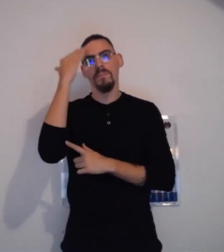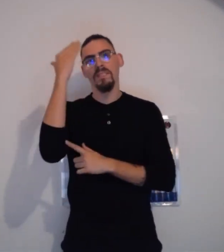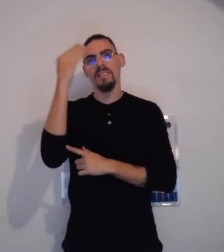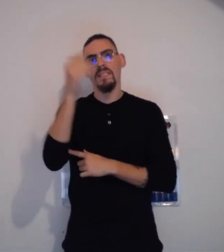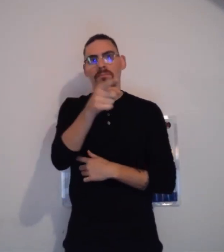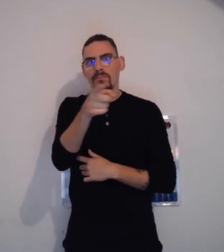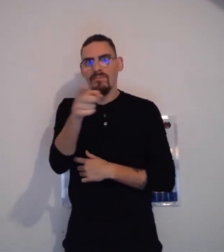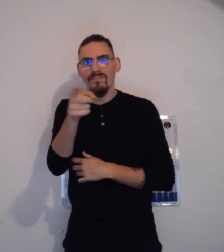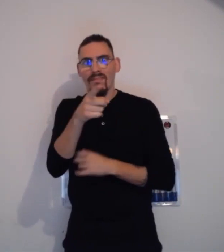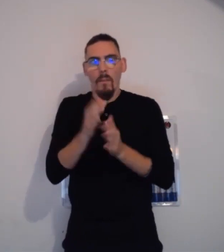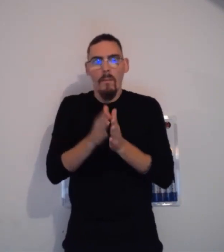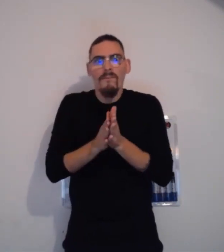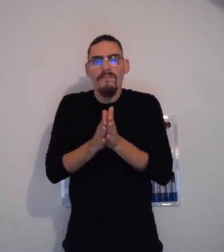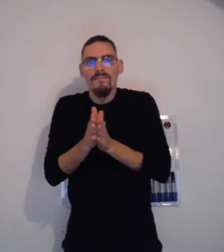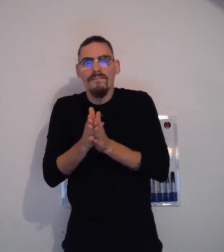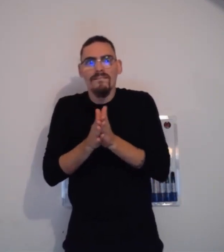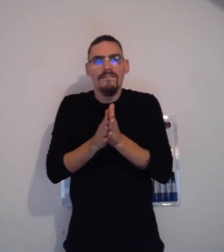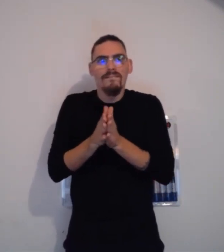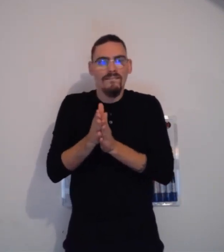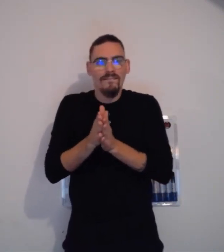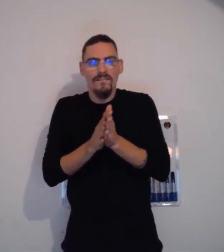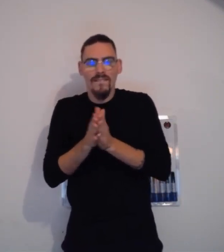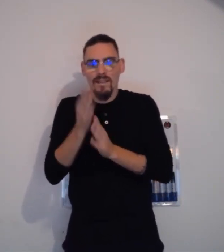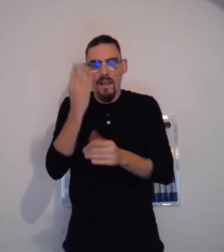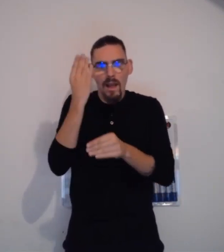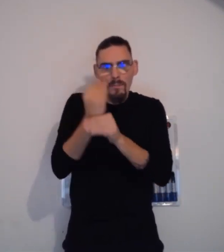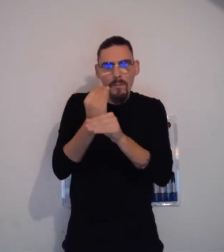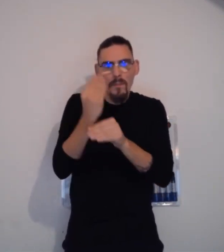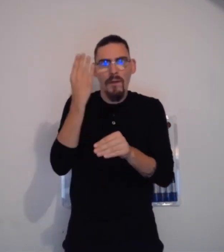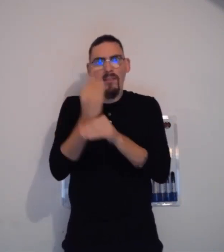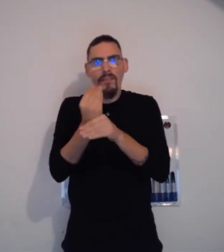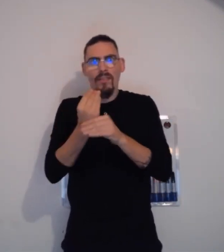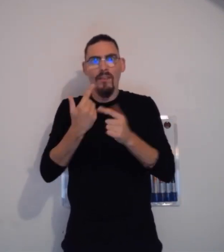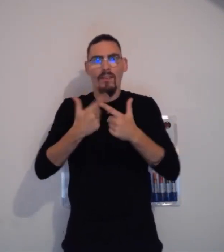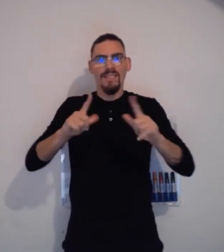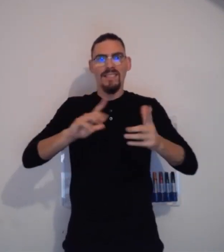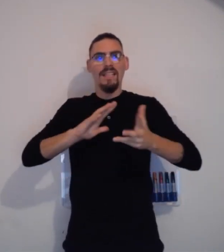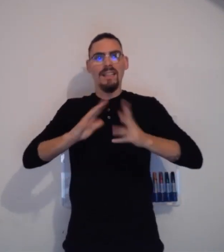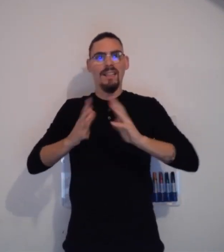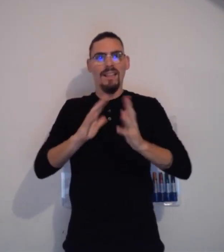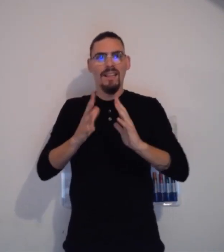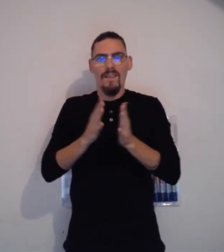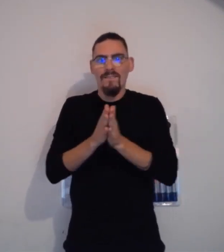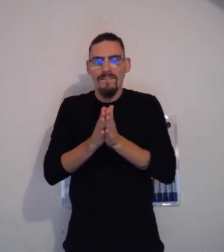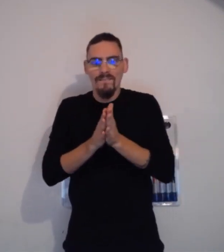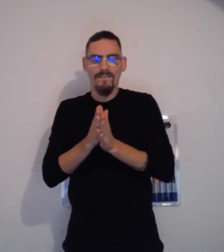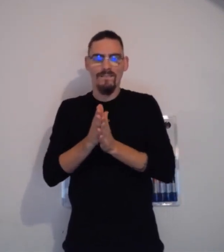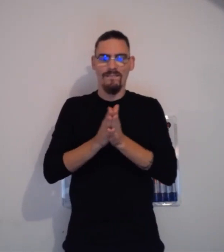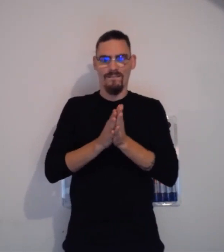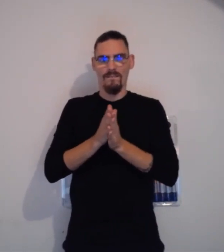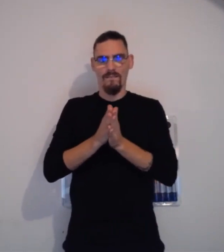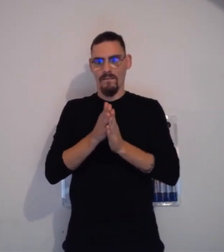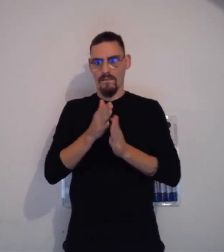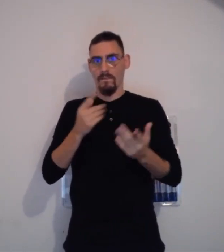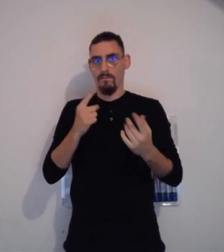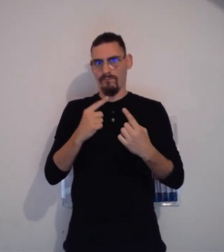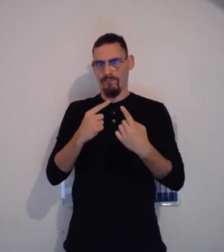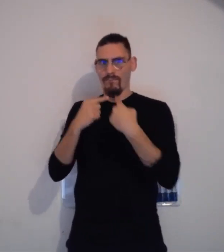Moi, ce que je peux vous conseiller, si un jour, vraiment, vous êtes motivé à apprendre la langue des signes, que cela vous